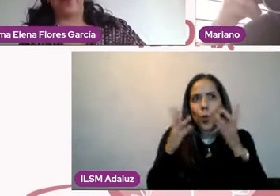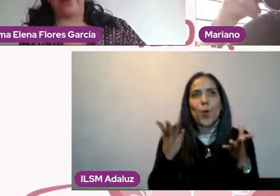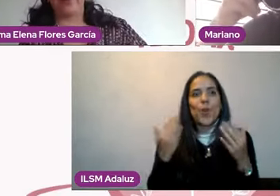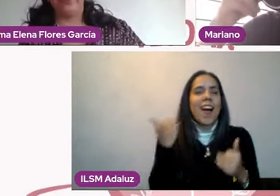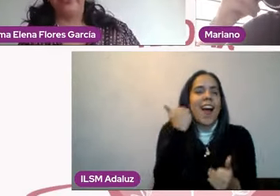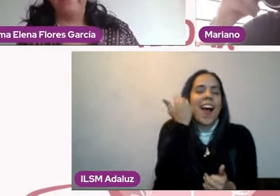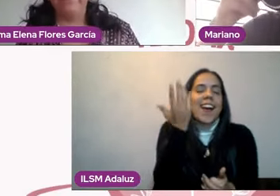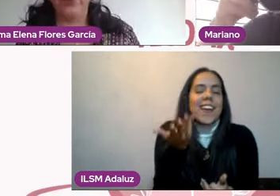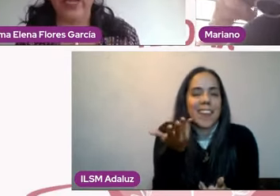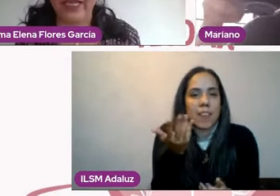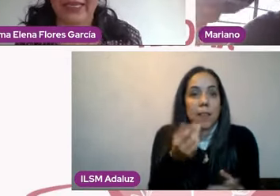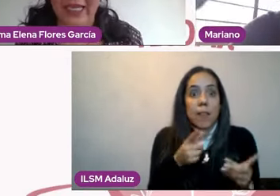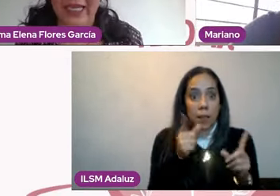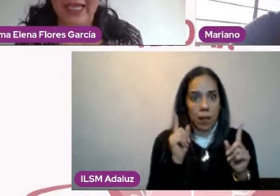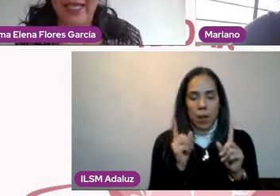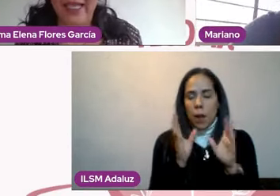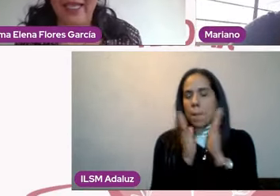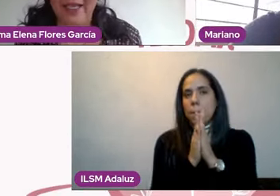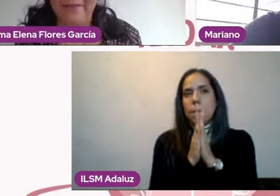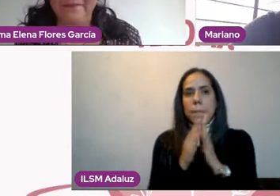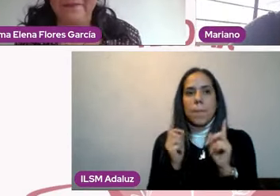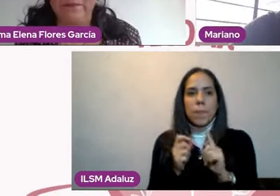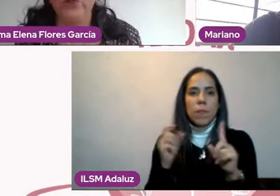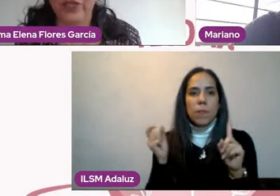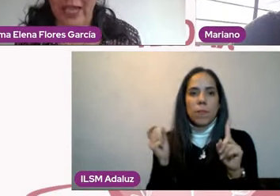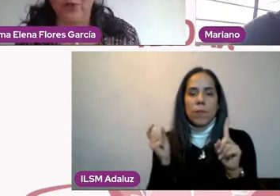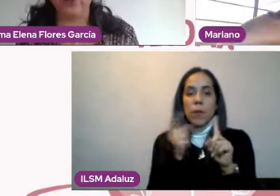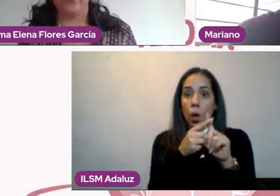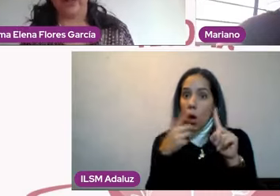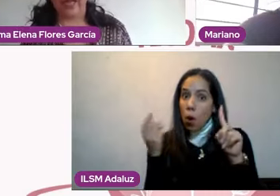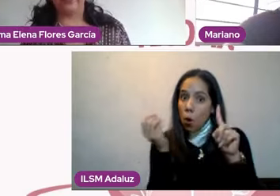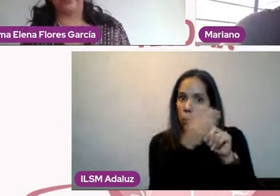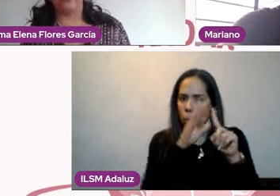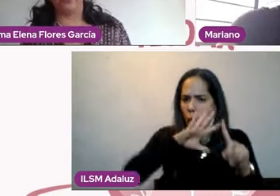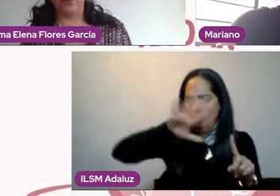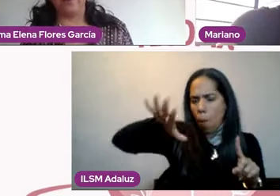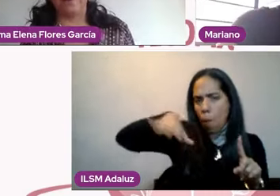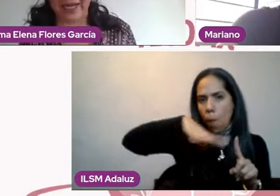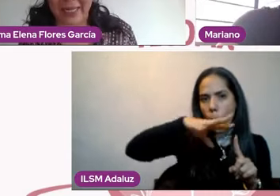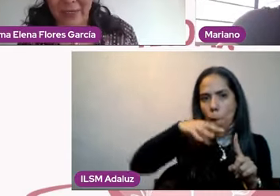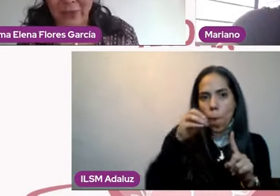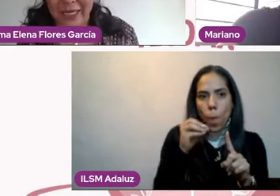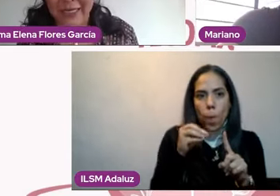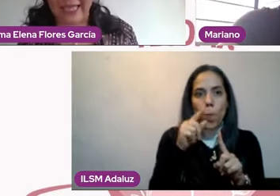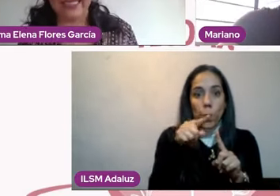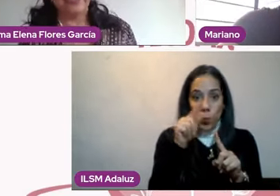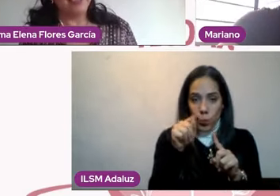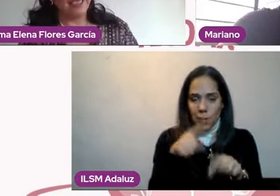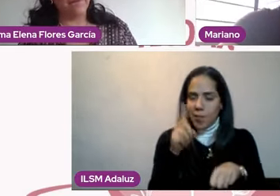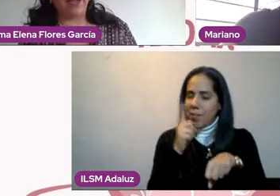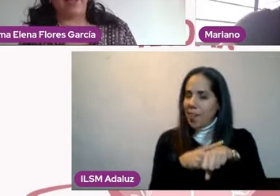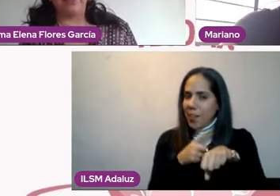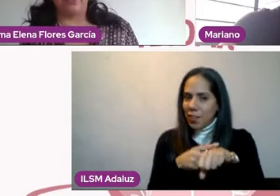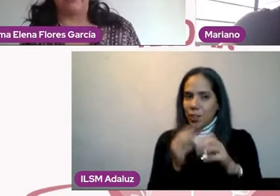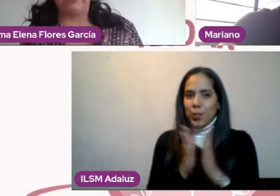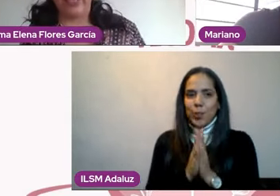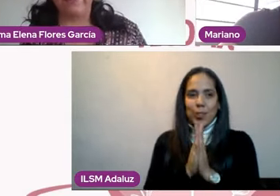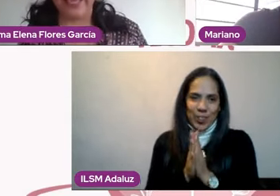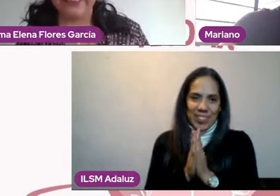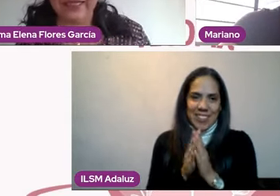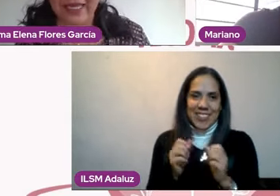por favor, no dejen de buscar, consultar al doctor Mariano Salinas. Y para